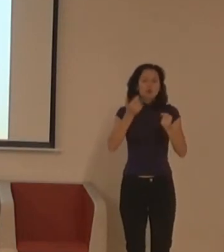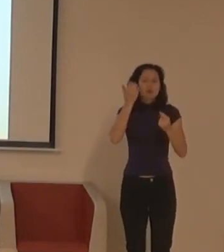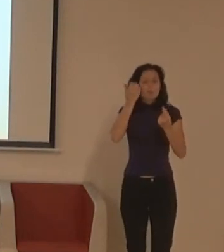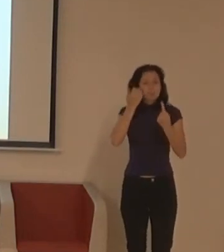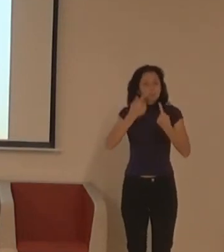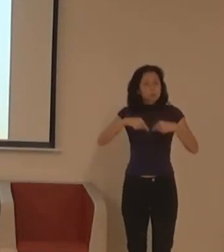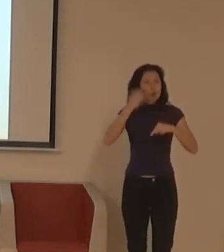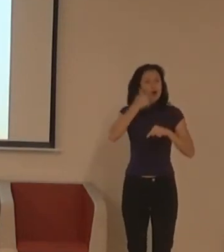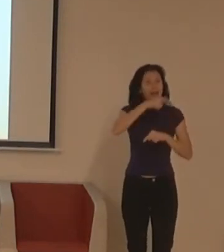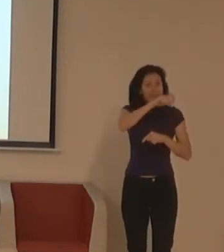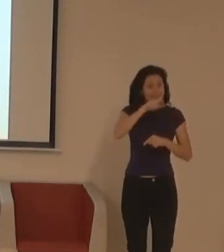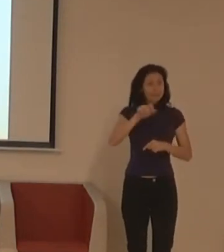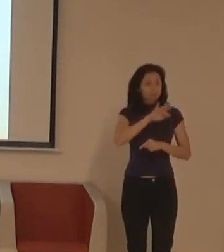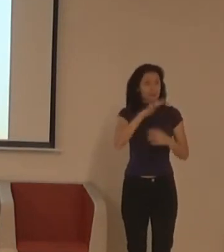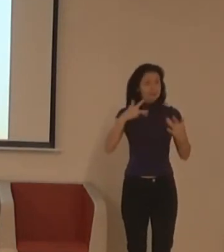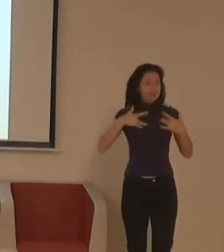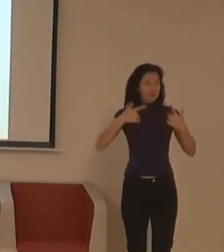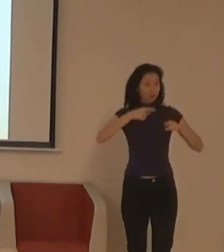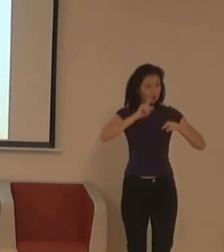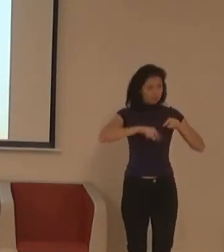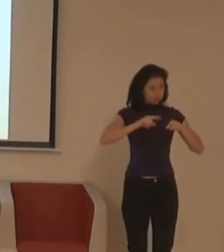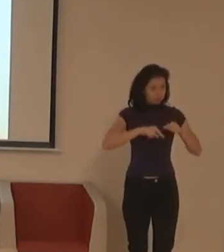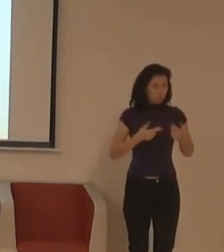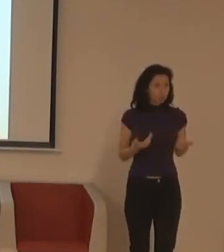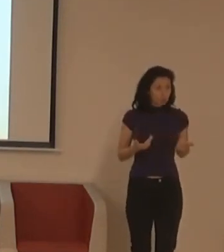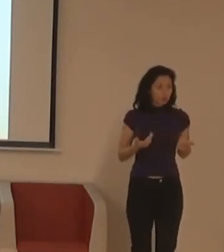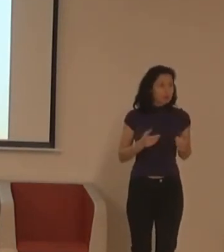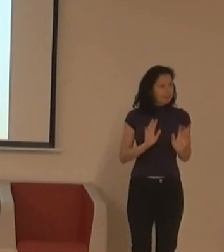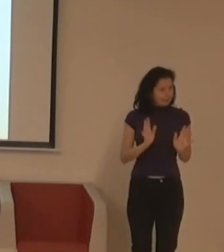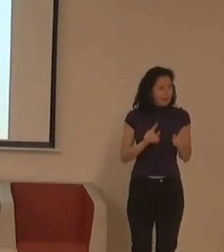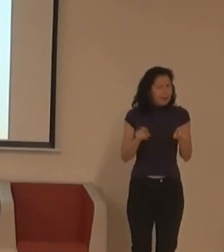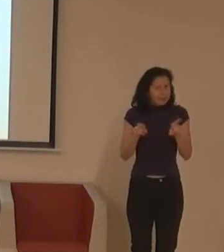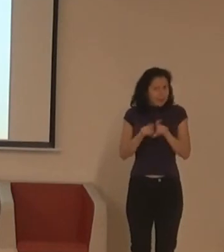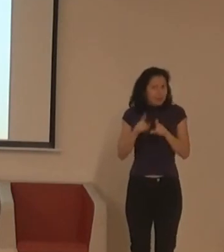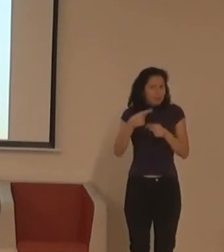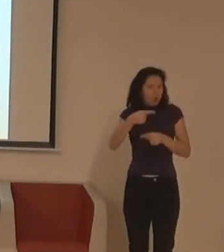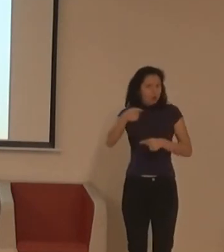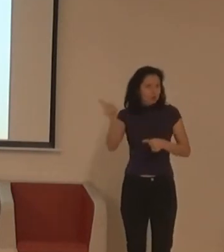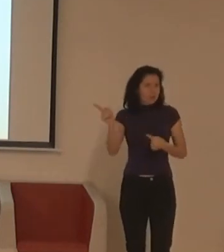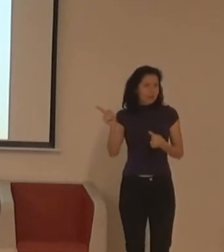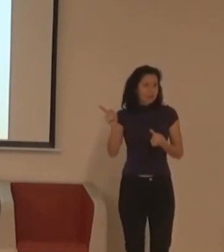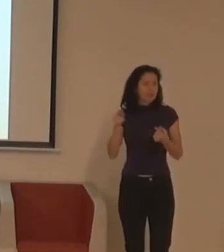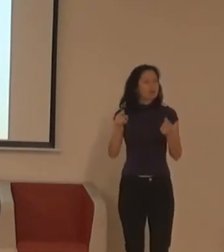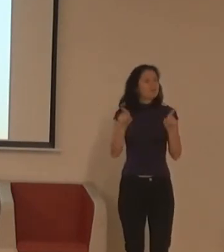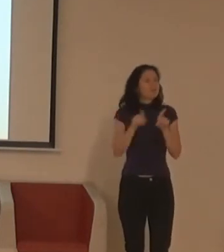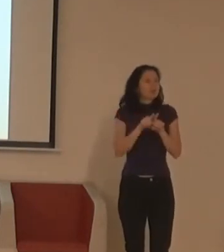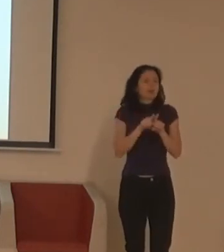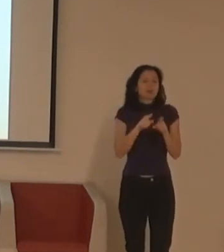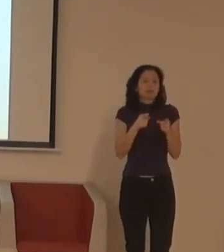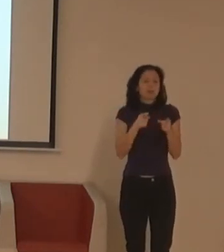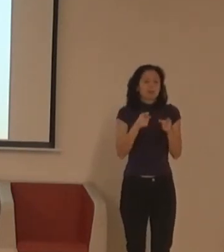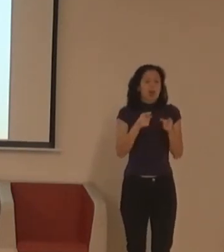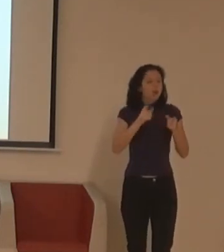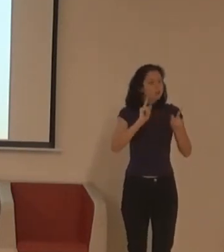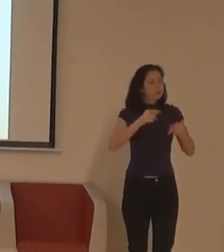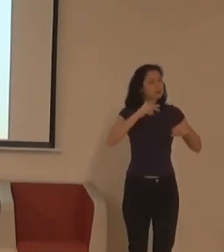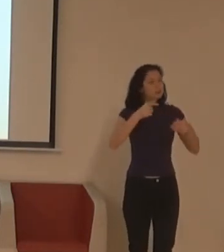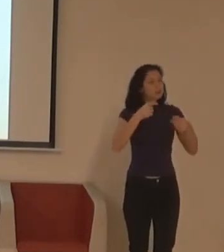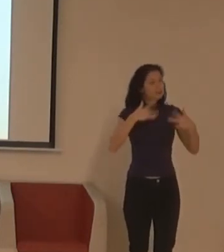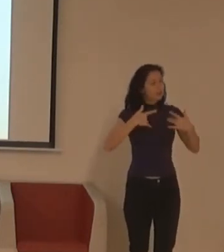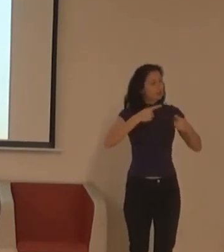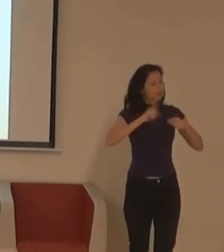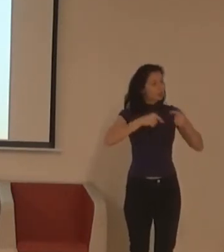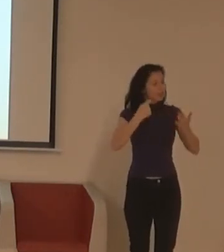přestože může být velice lehká, ne všichni, kdo tady máte prejle, asi cítí i být zrakově postižení, ale je tady nějaký milion lidí. A když vyjáme nějaké